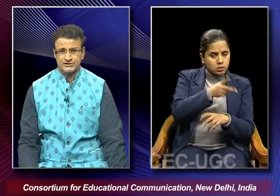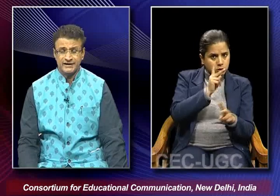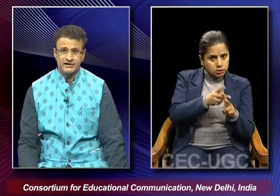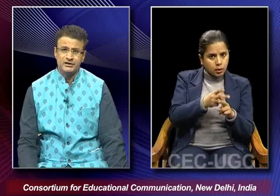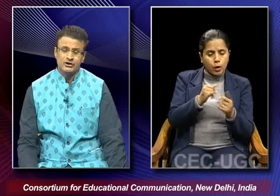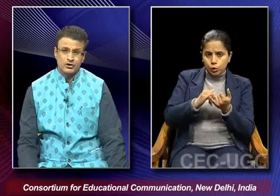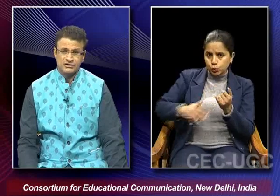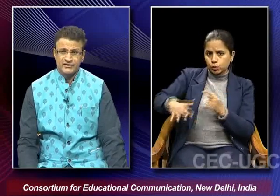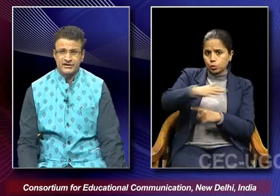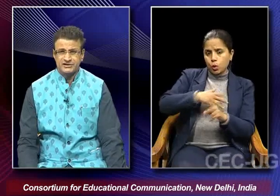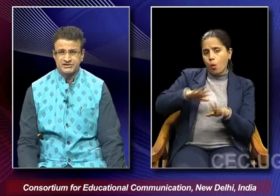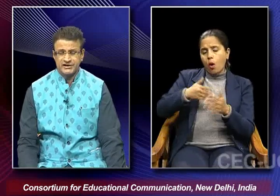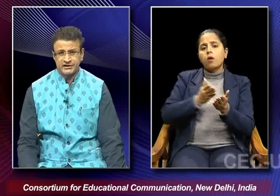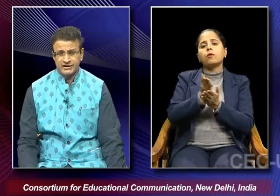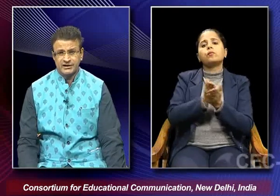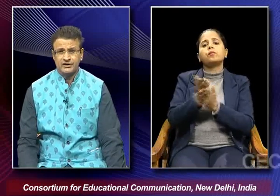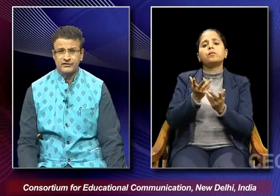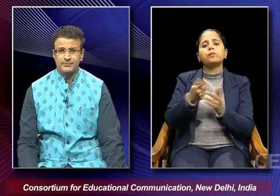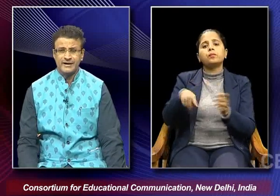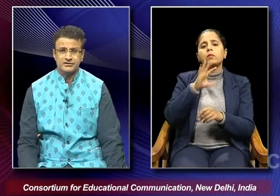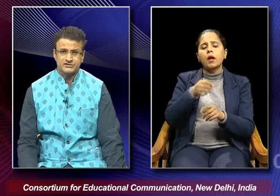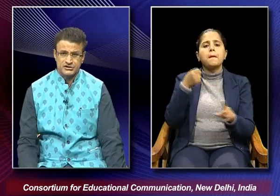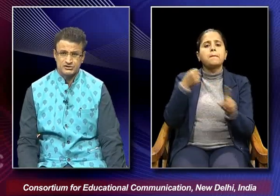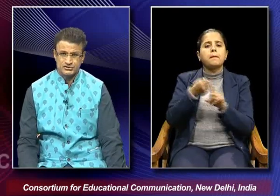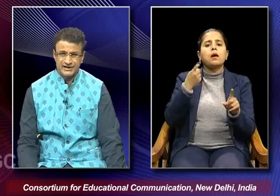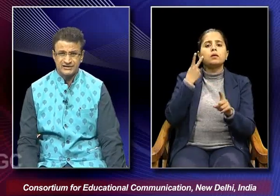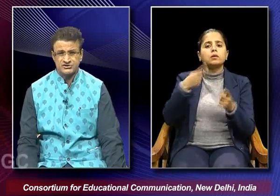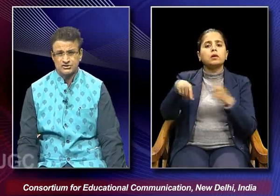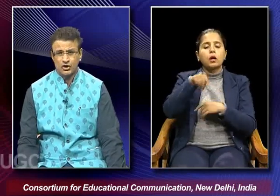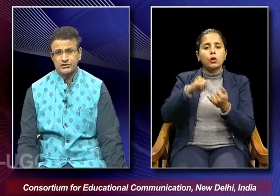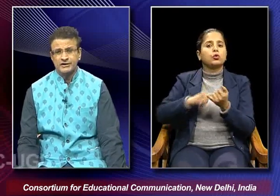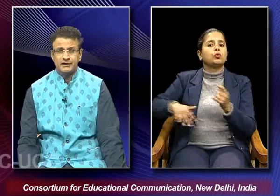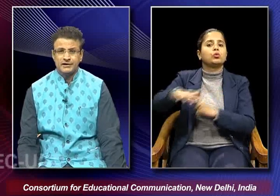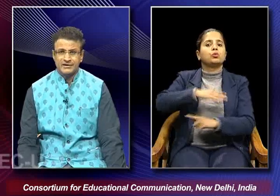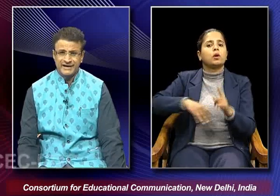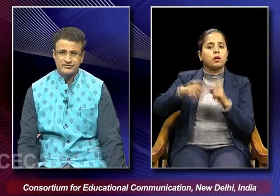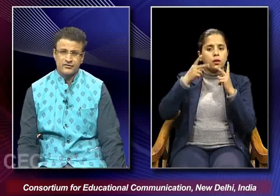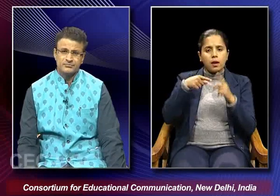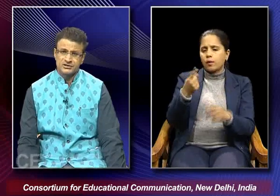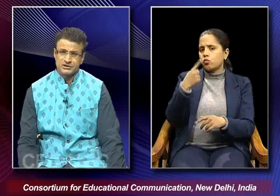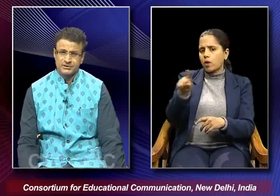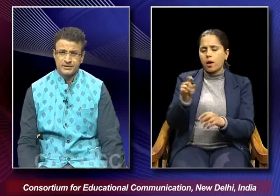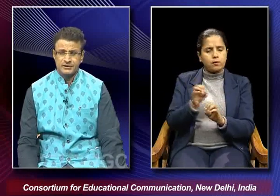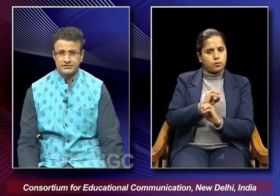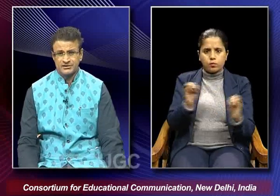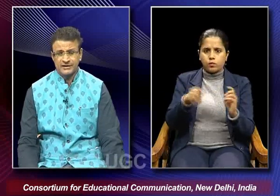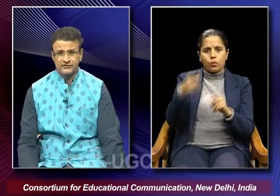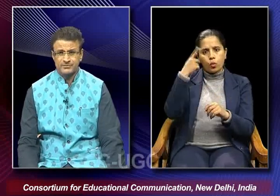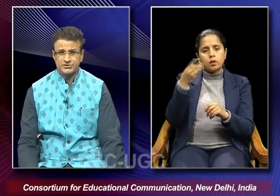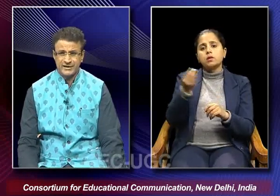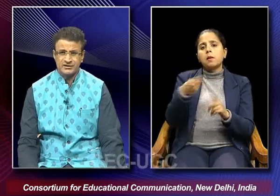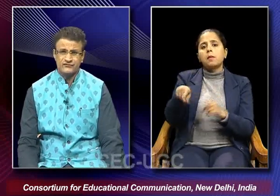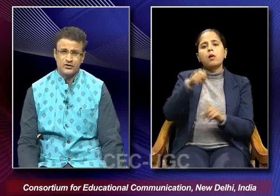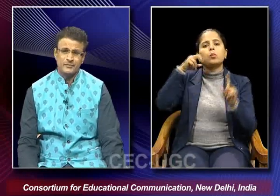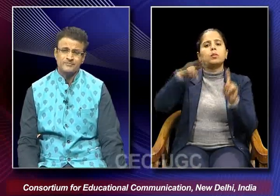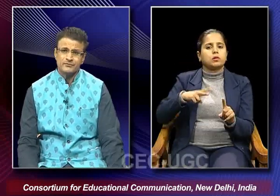society or the way it is creating that kind of an impact in society which is not right from the some kind of a